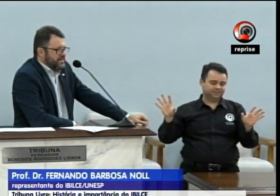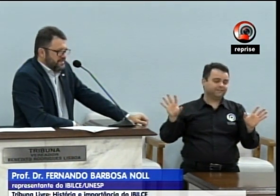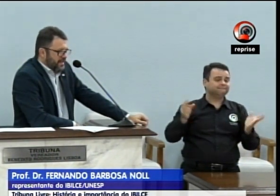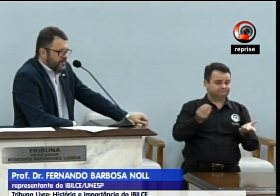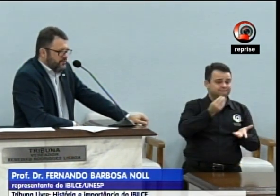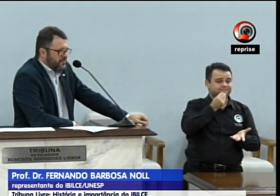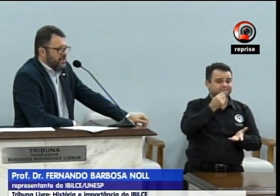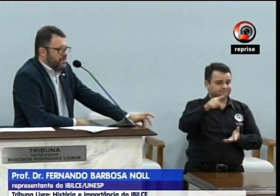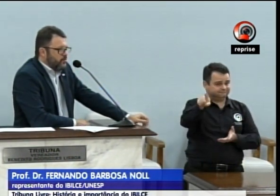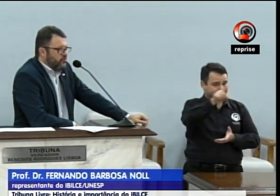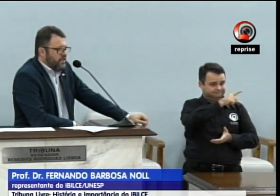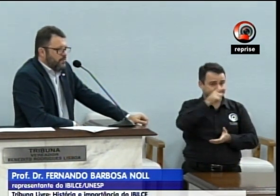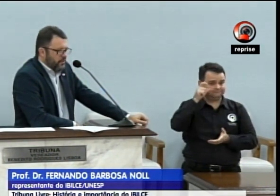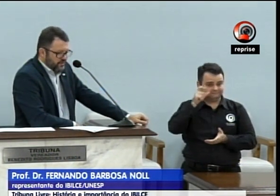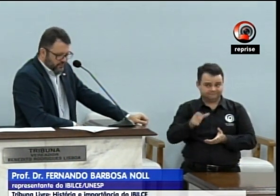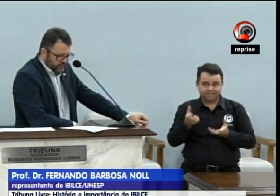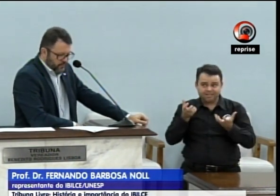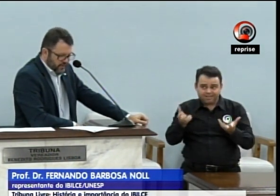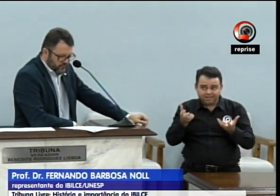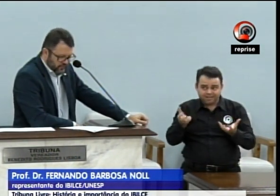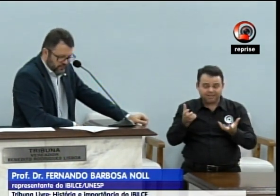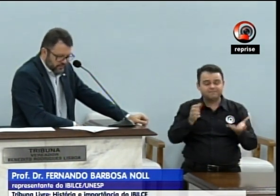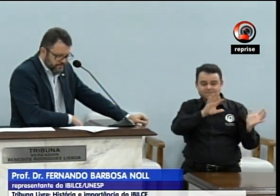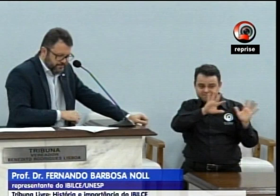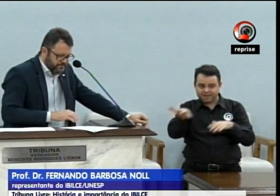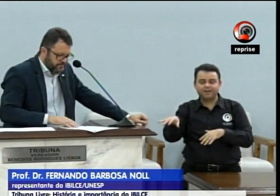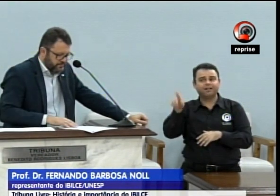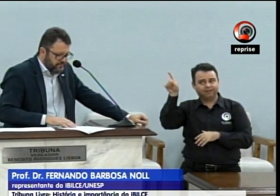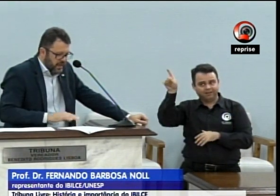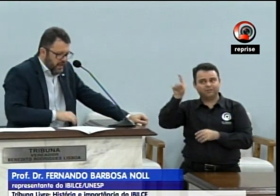interessados que busquem maiores informações.